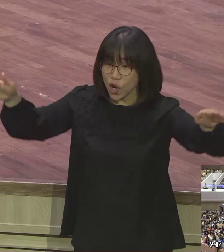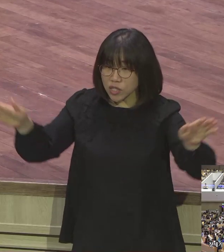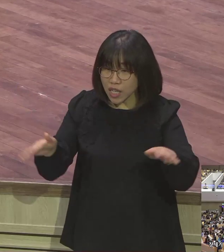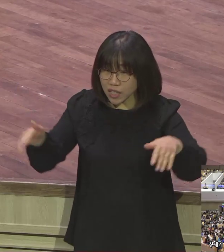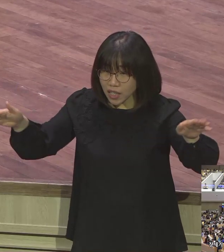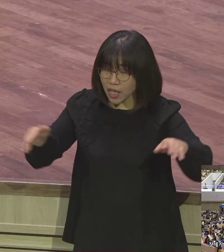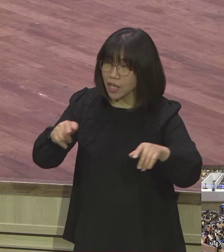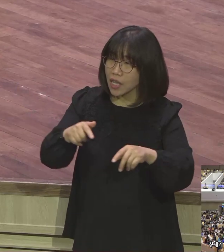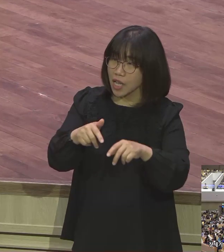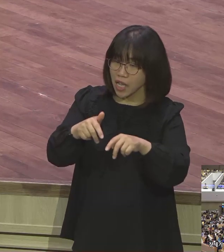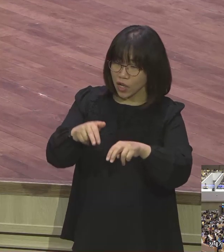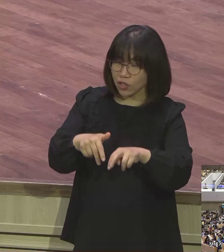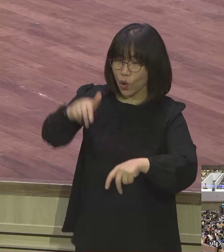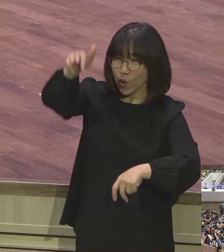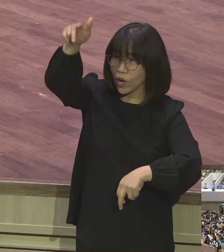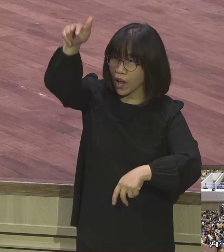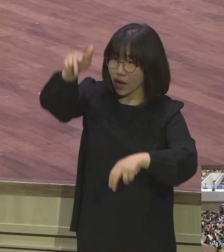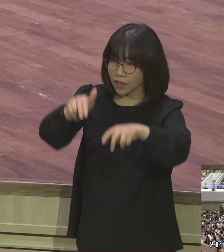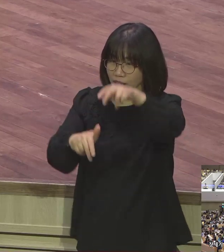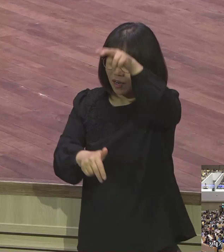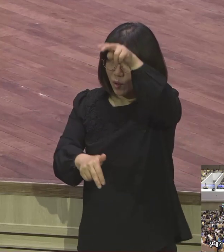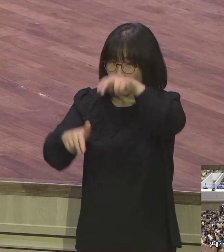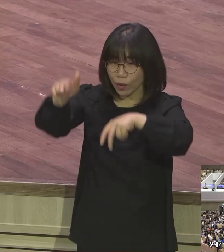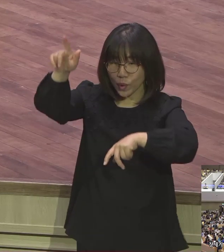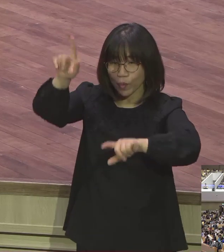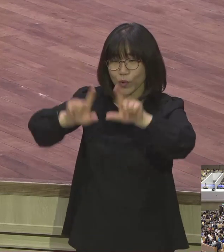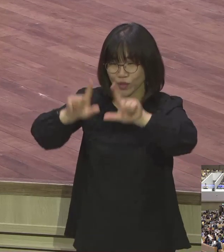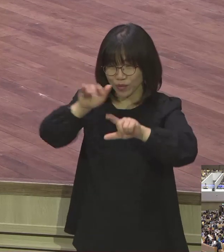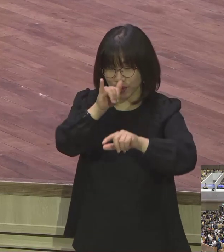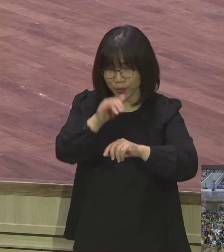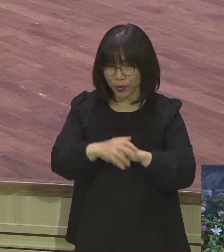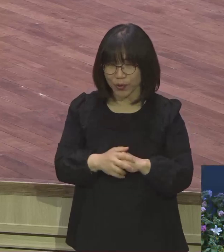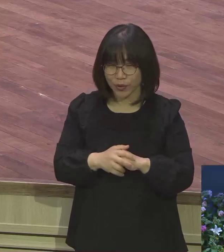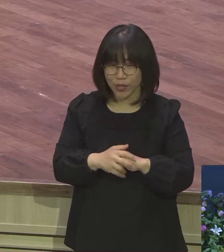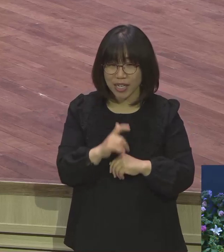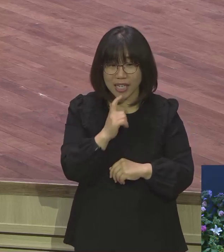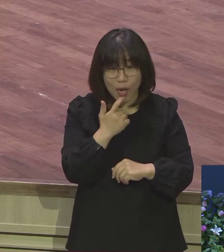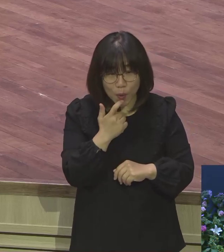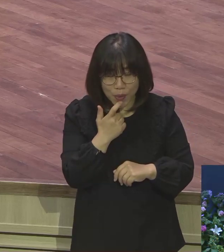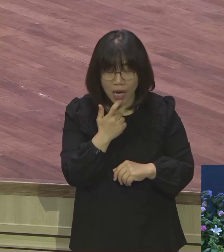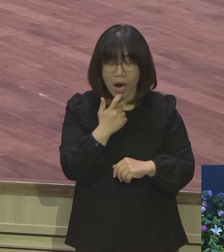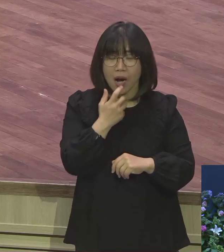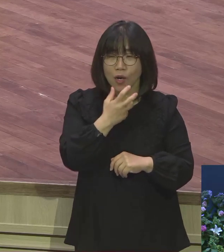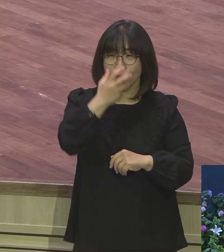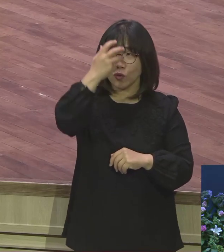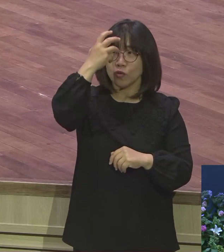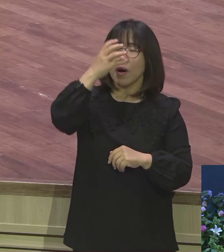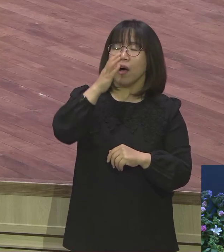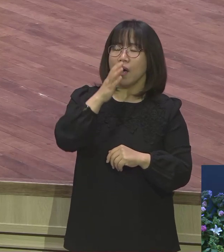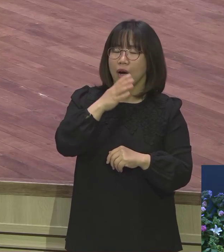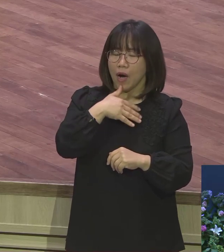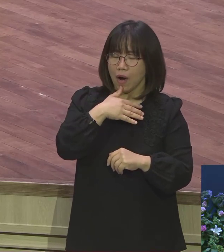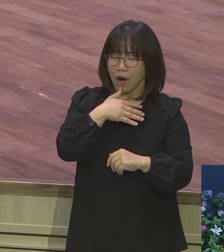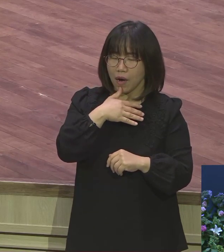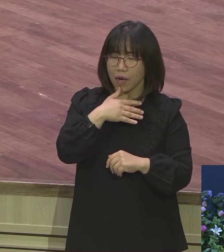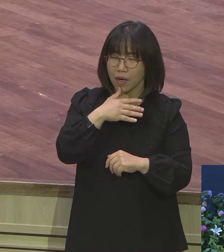오르락 내리락 하고 야곱이 꿈을 꾼 것은 다순한 꿈이 아니었어요. 그것이